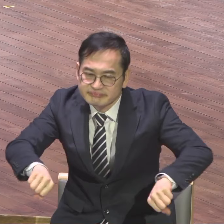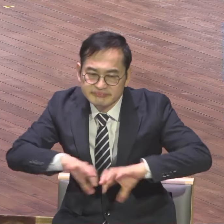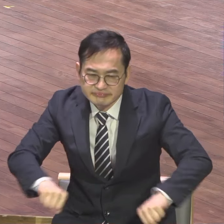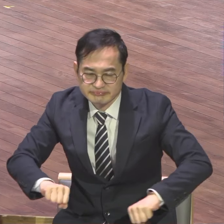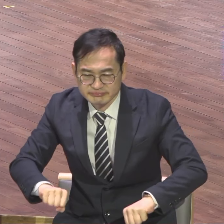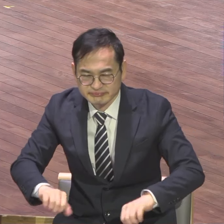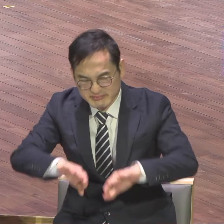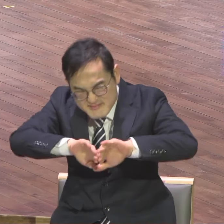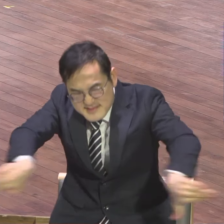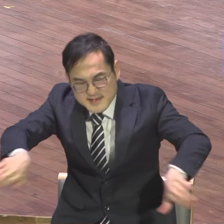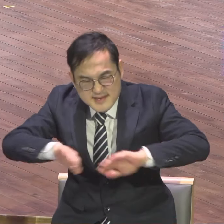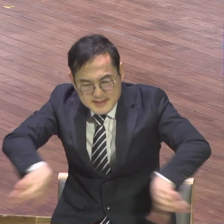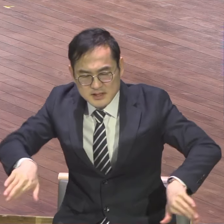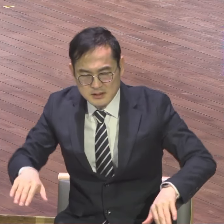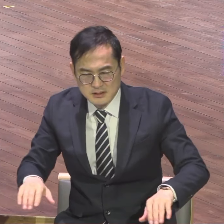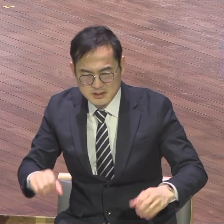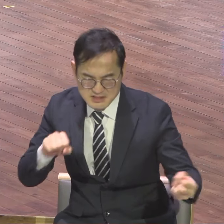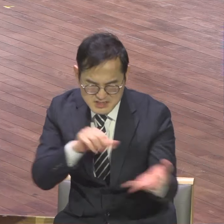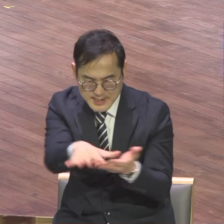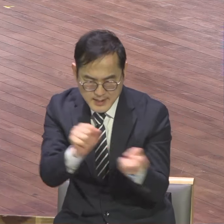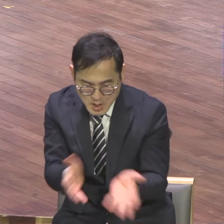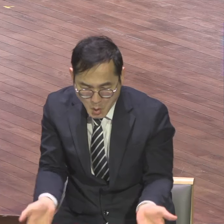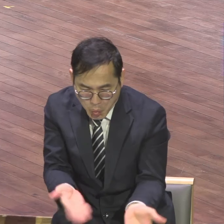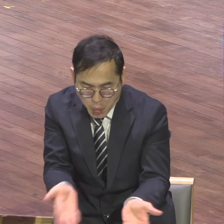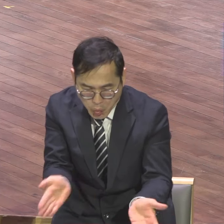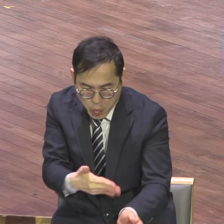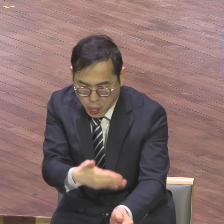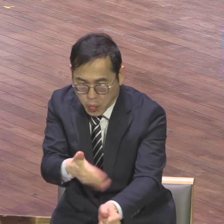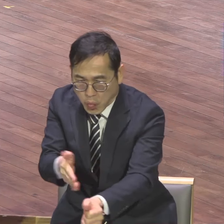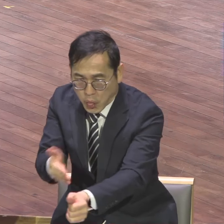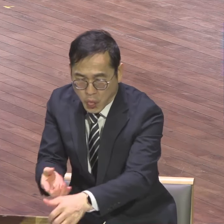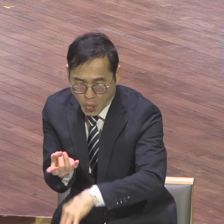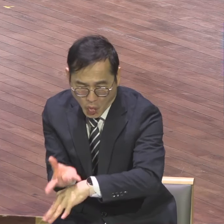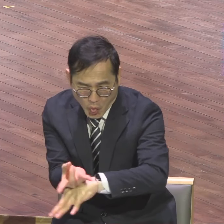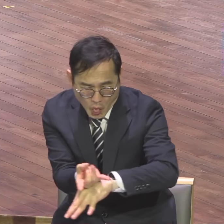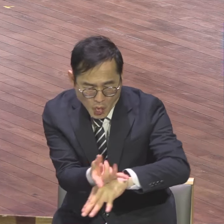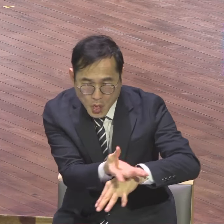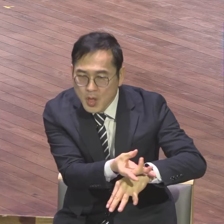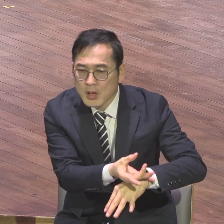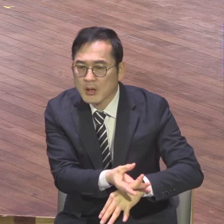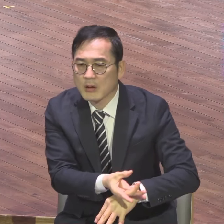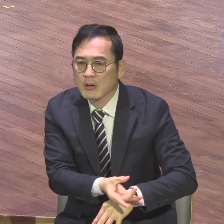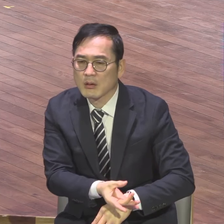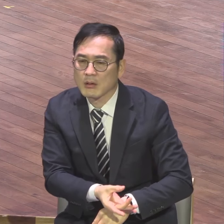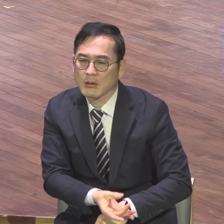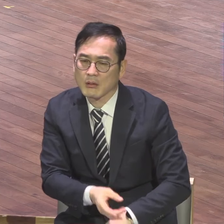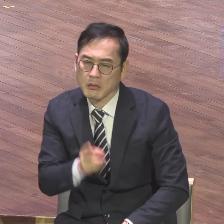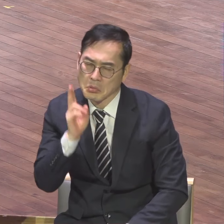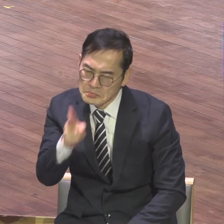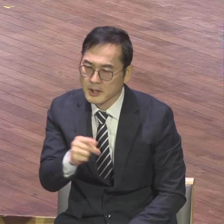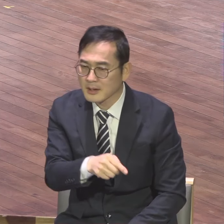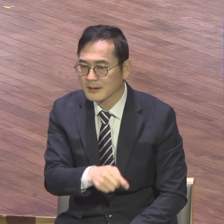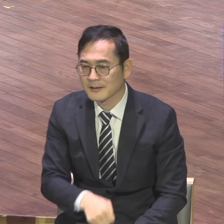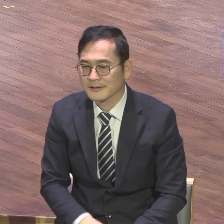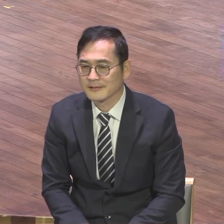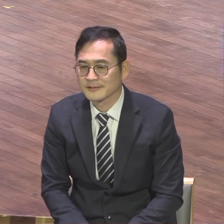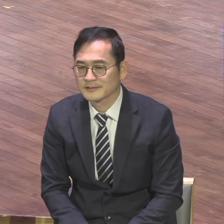기관을 그냥 막 이간식을 갈등하게 만들어버리고 의심하게 만들어버리고 하나 못되게 무조건 못 믿게.